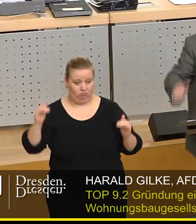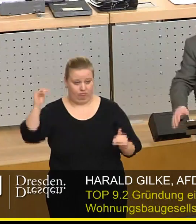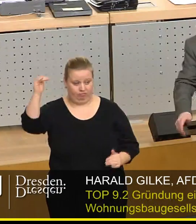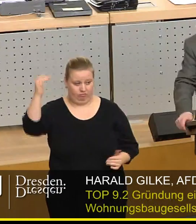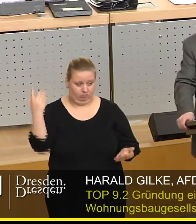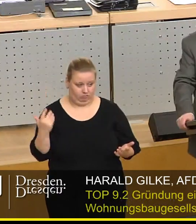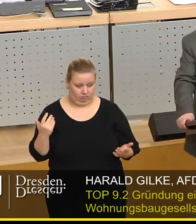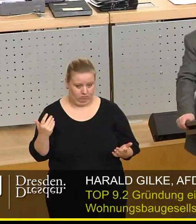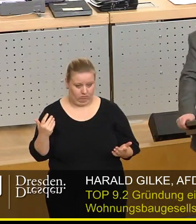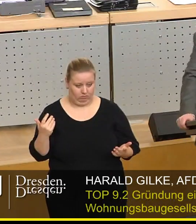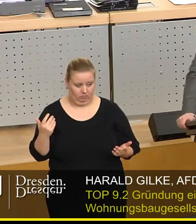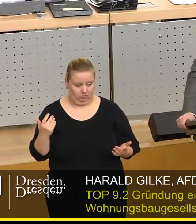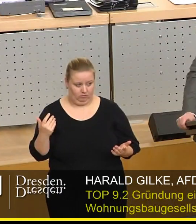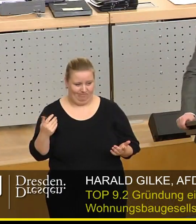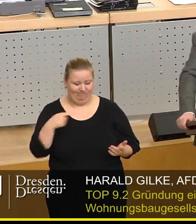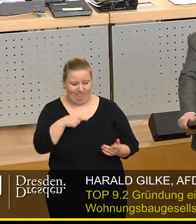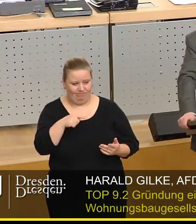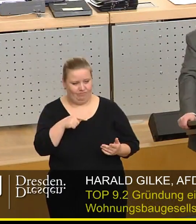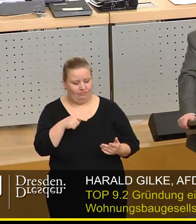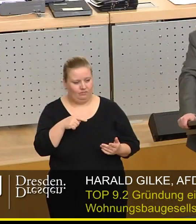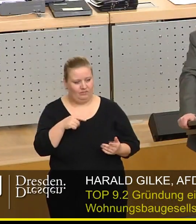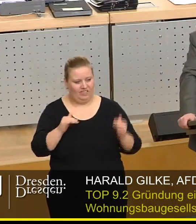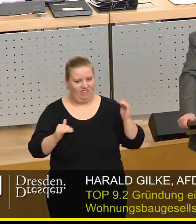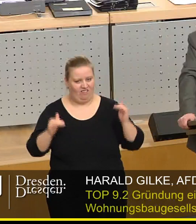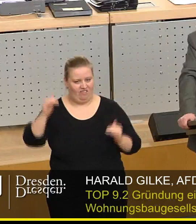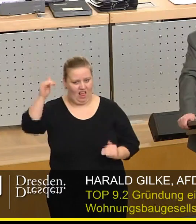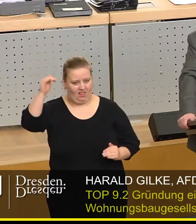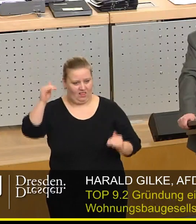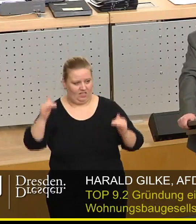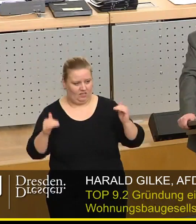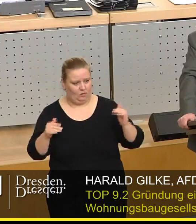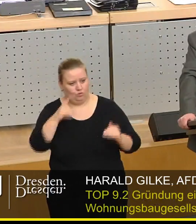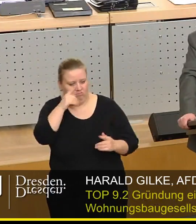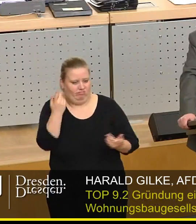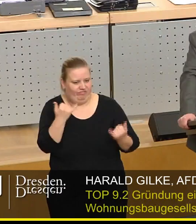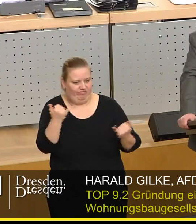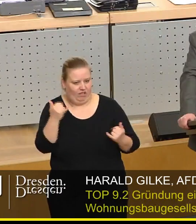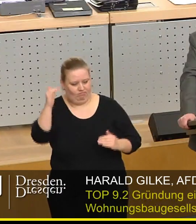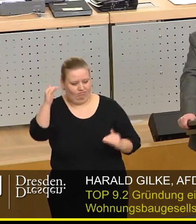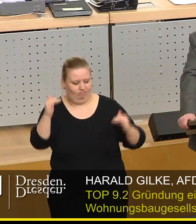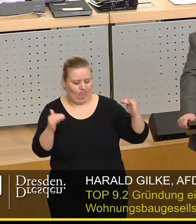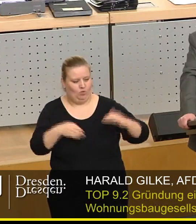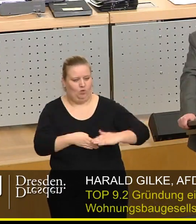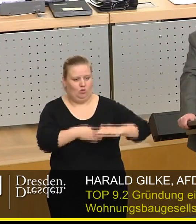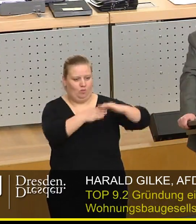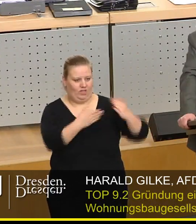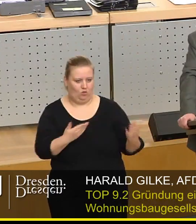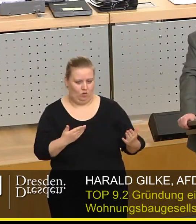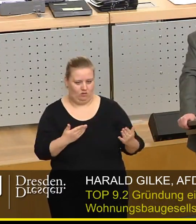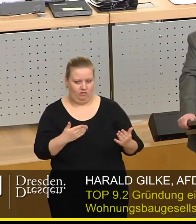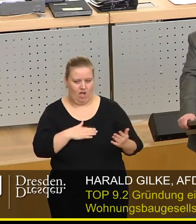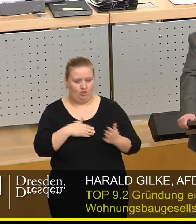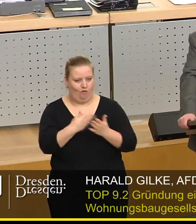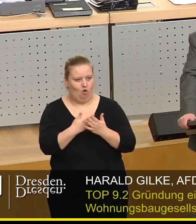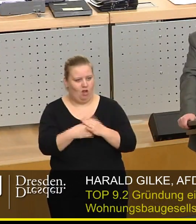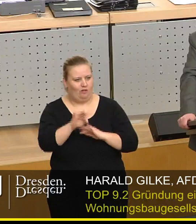unterschiedlichen Verhältnis. Dieses unterschiedliche Verhältnis kann nur aussichlich werden durch Subventionen. Vielleicht wäre das auch gleich ein Vorschlag für